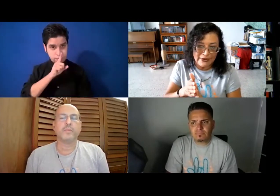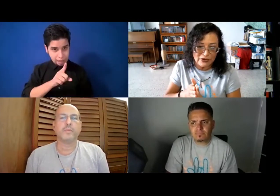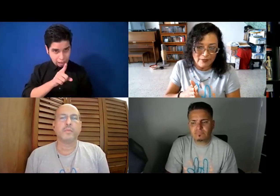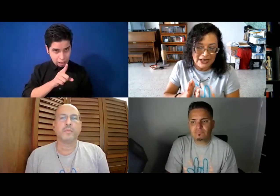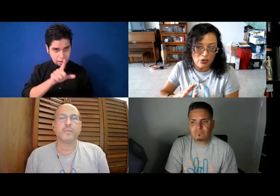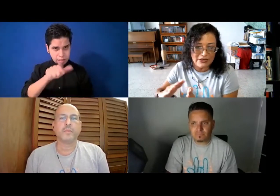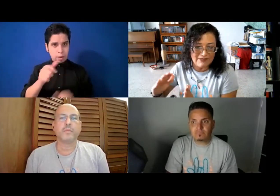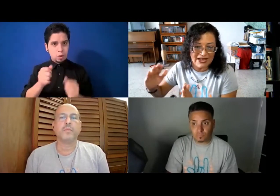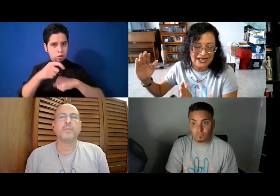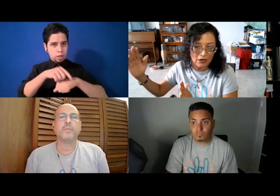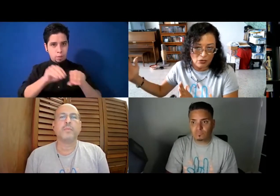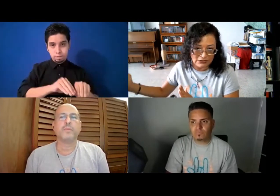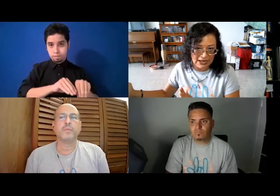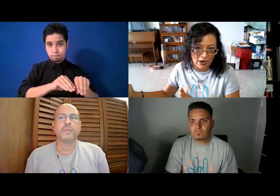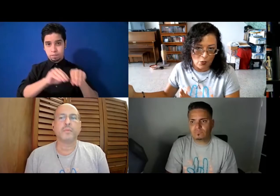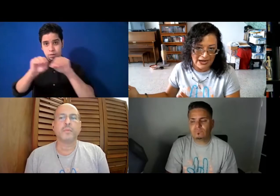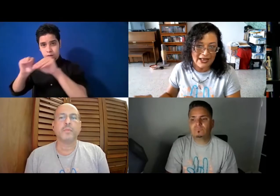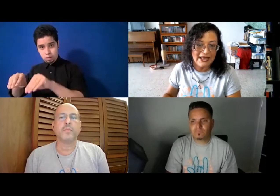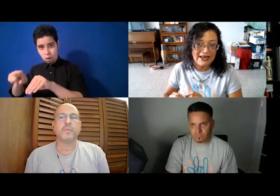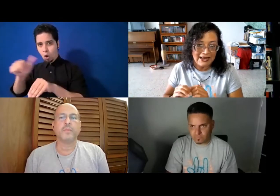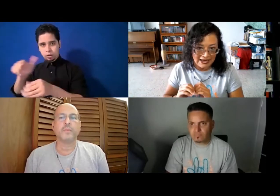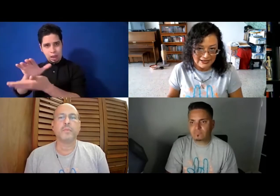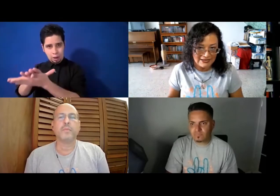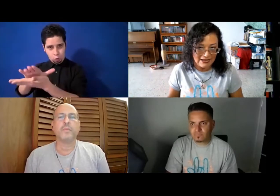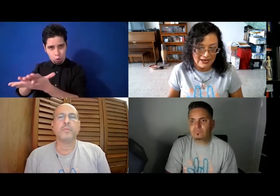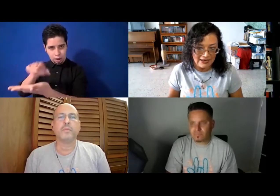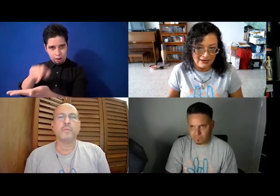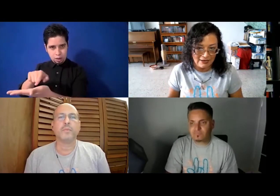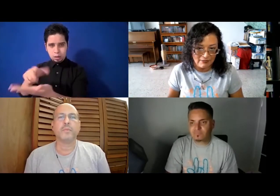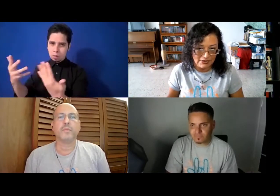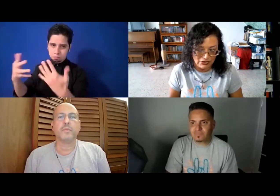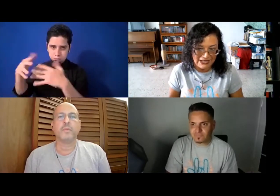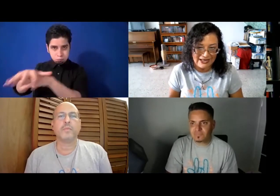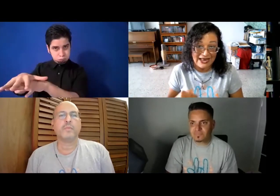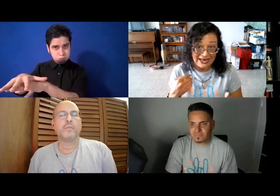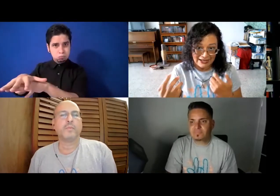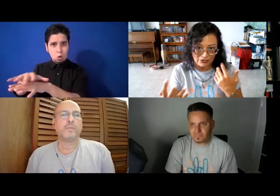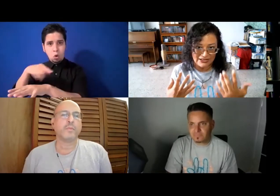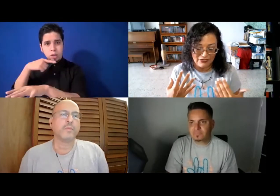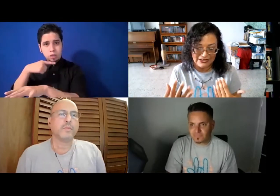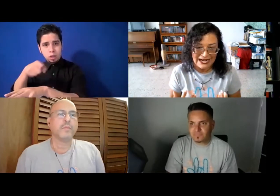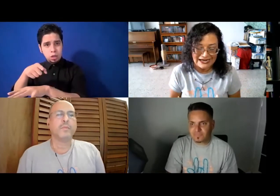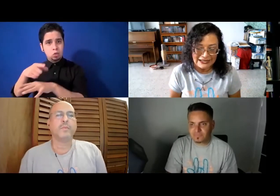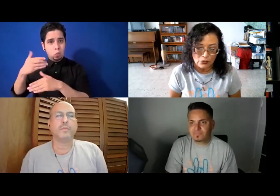momento determinado vas a otra escuela que es de oyentes y ahí es que entonces te enfrentas al reto.